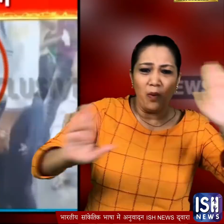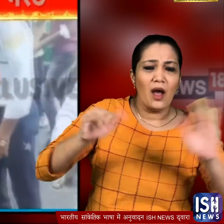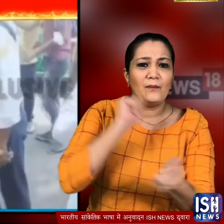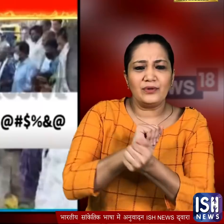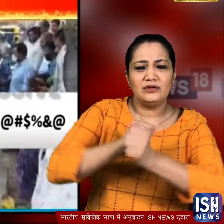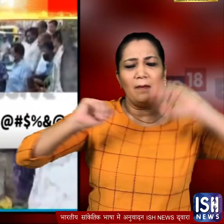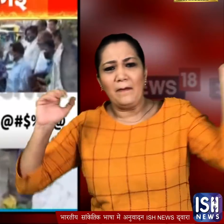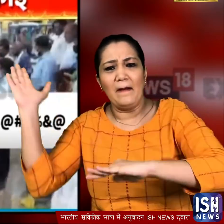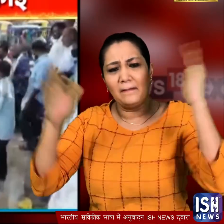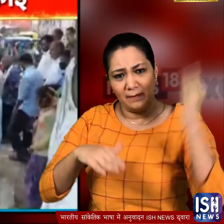करता दिखा